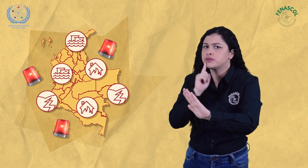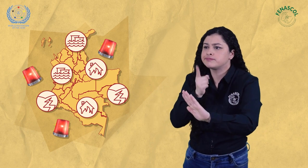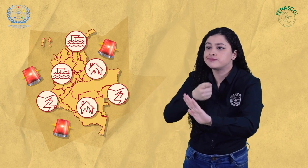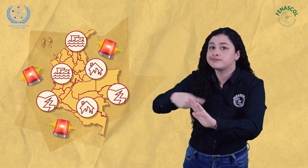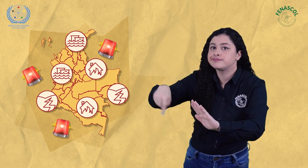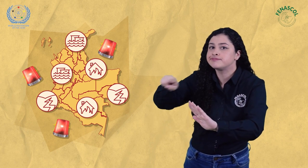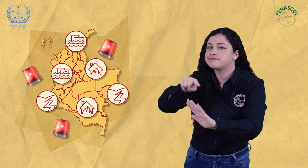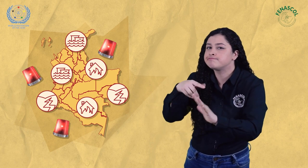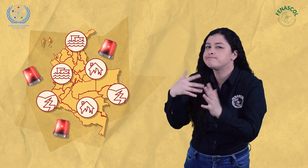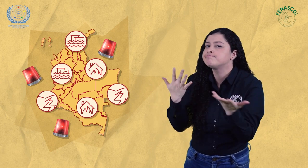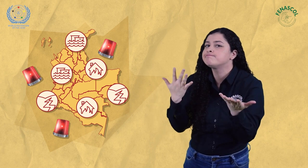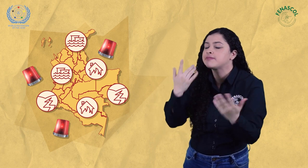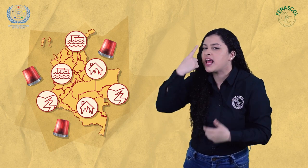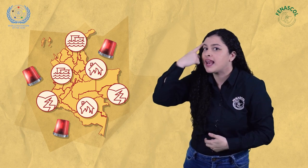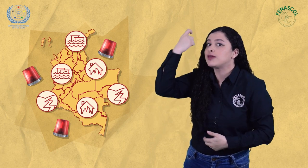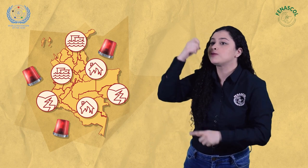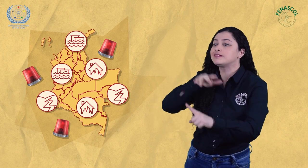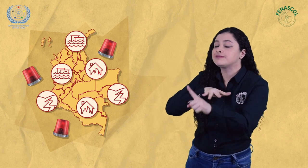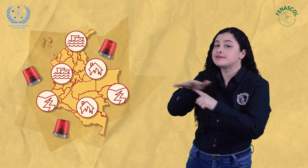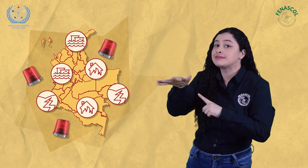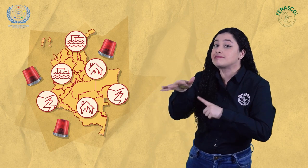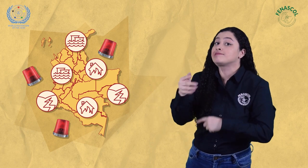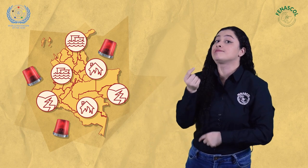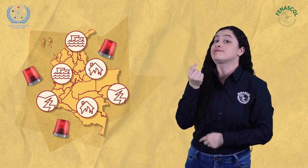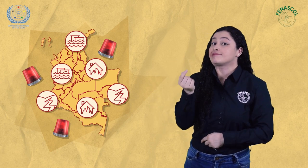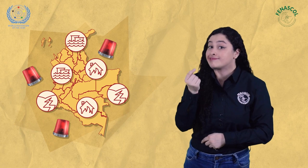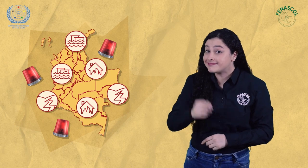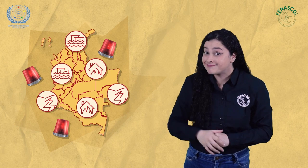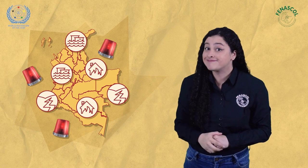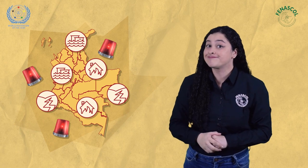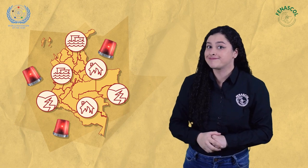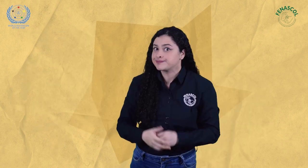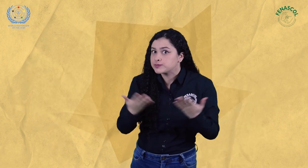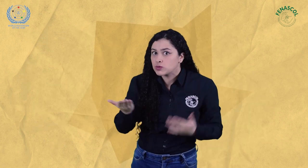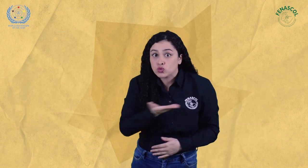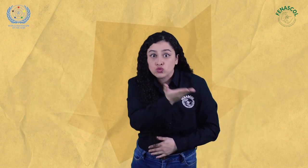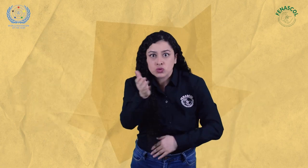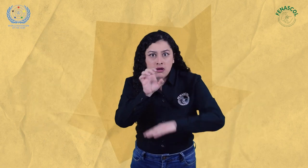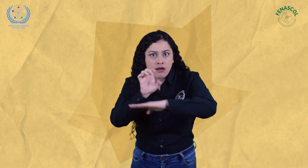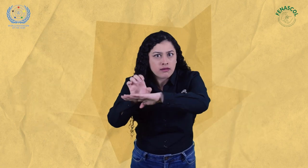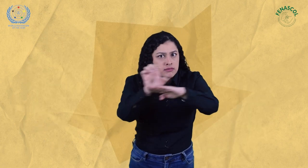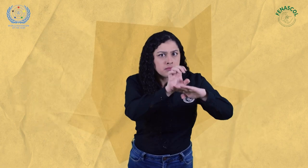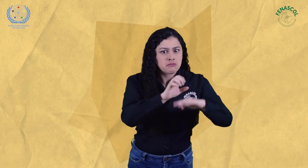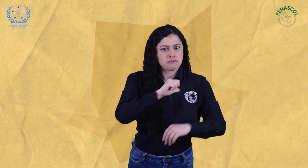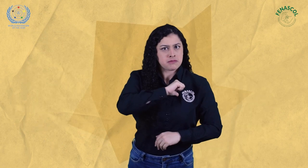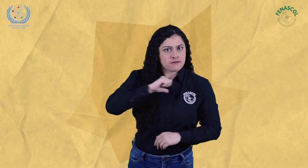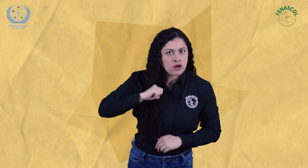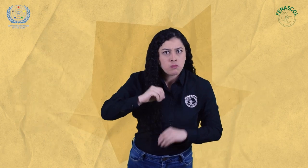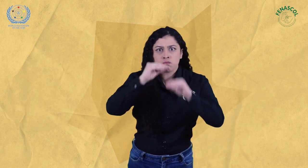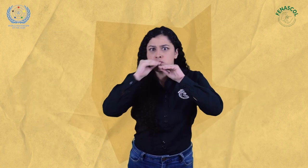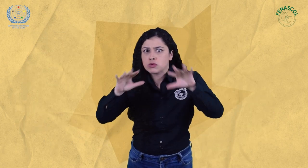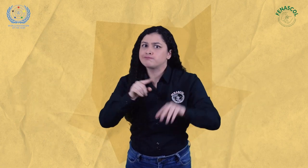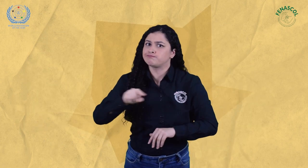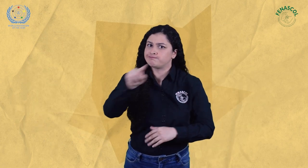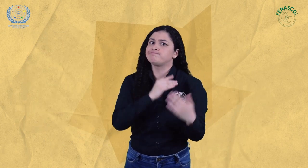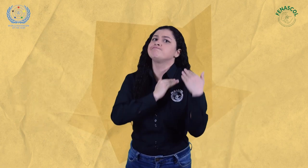sordas enfrentan grandes desafíos. Sí, ustedes, entidades públicas y privadas, también tienen